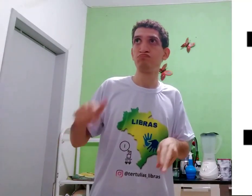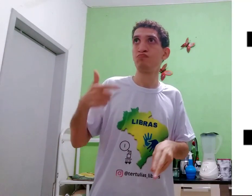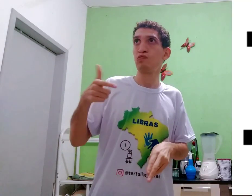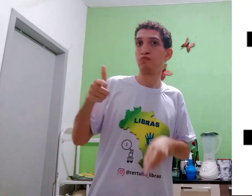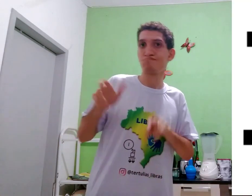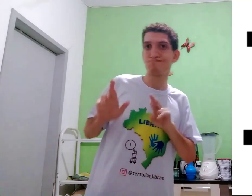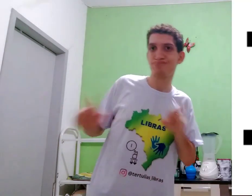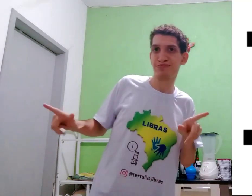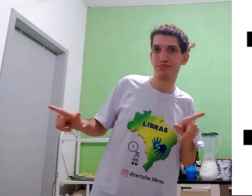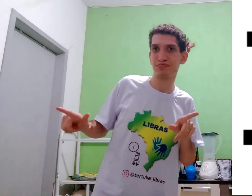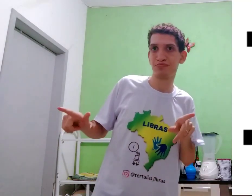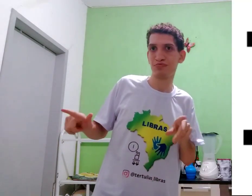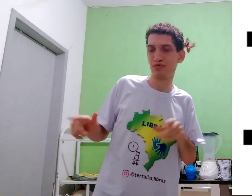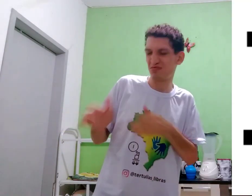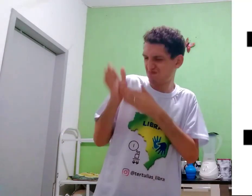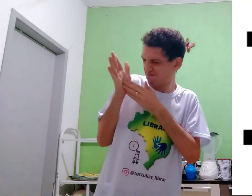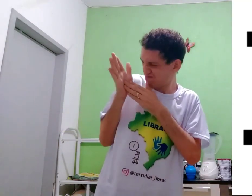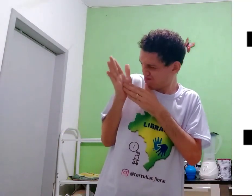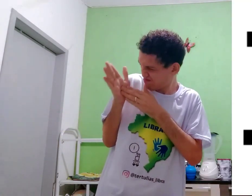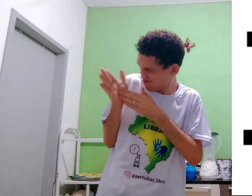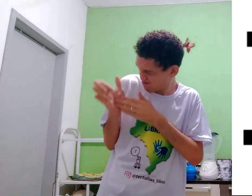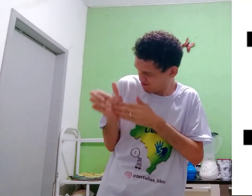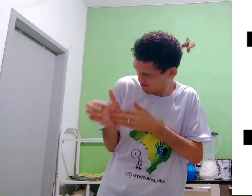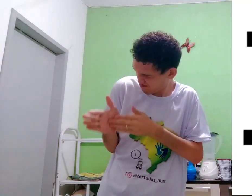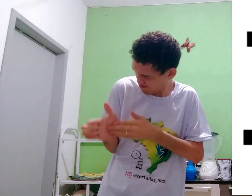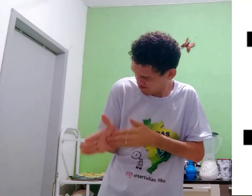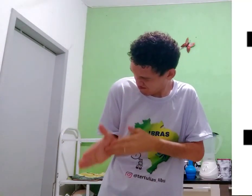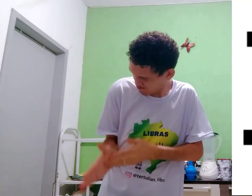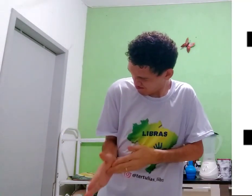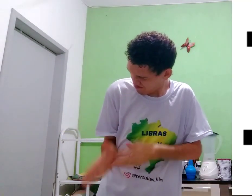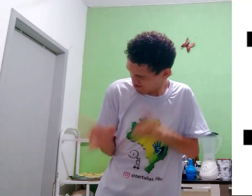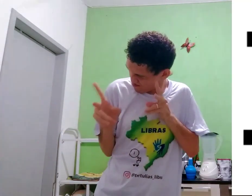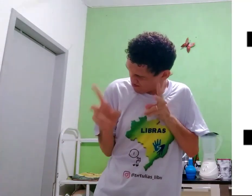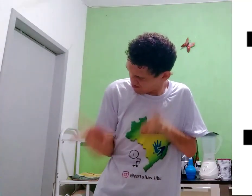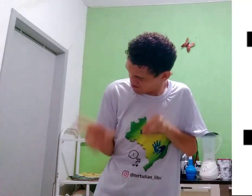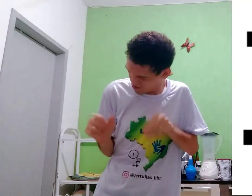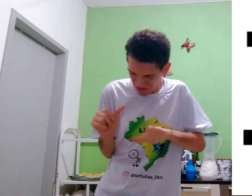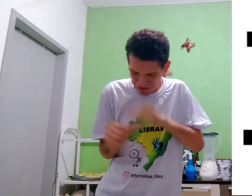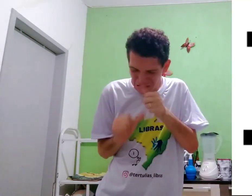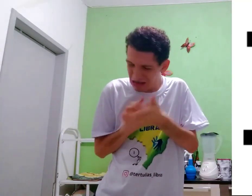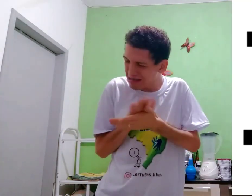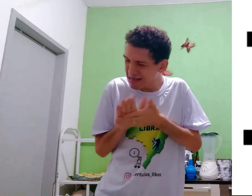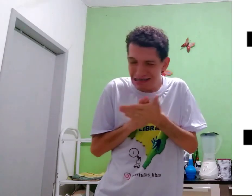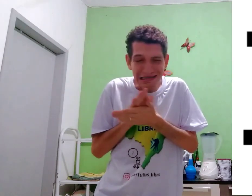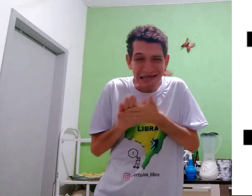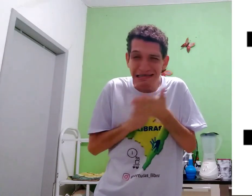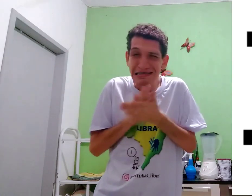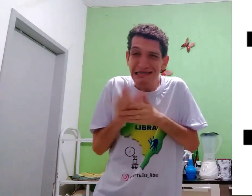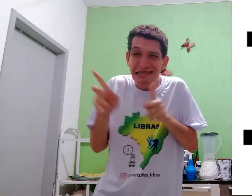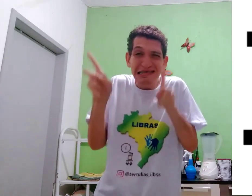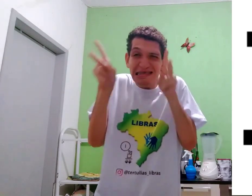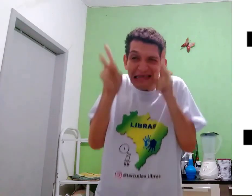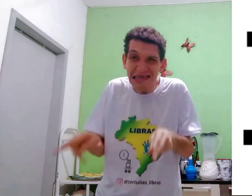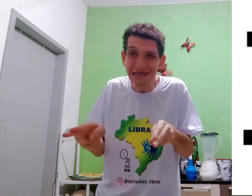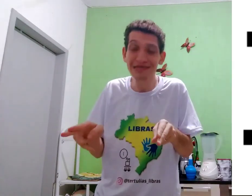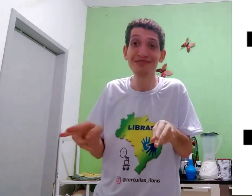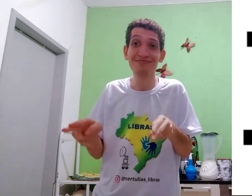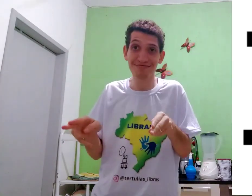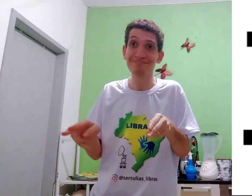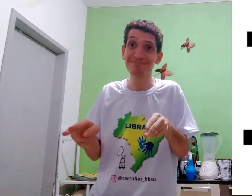perdão, diferença, segue e aumente, um voo, muda nada, um voo, um